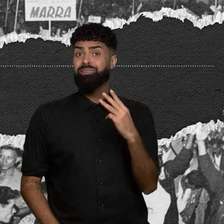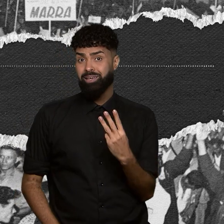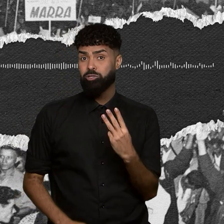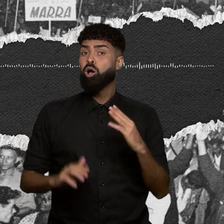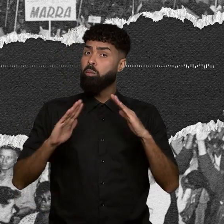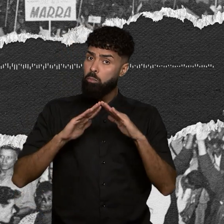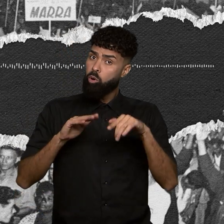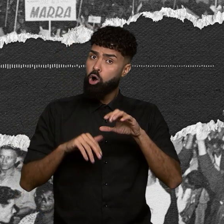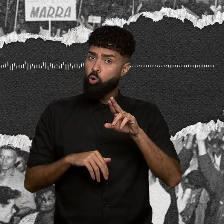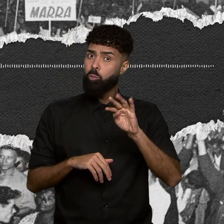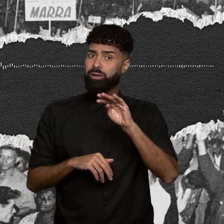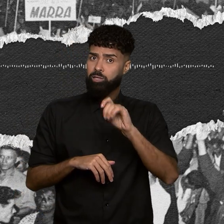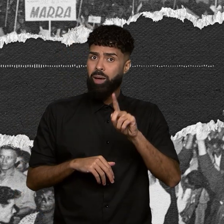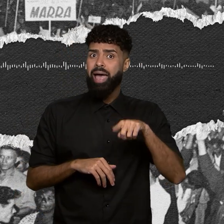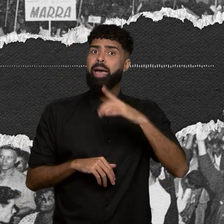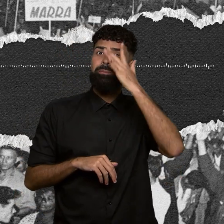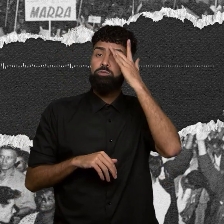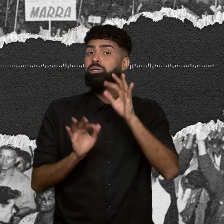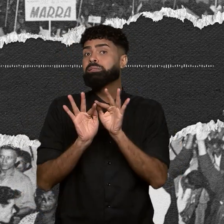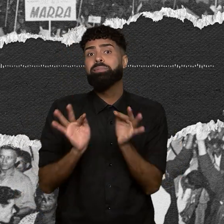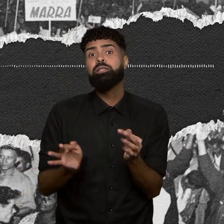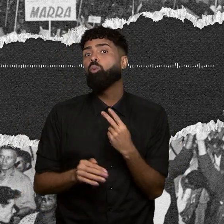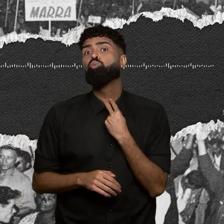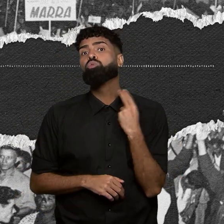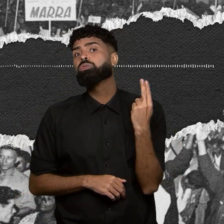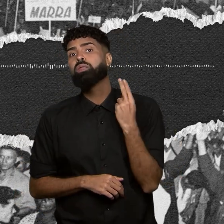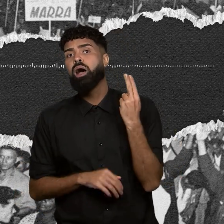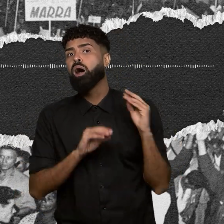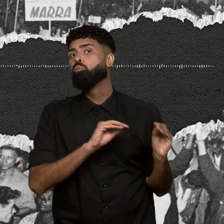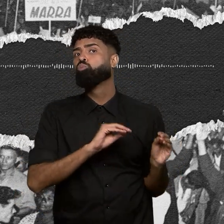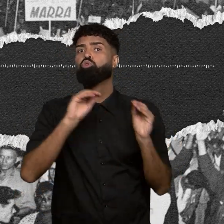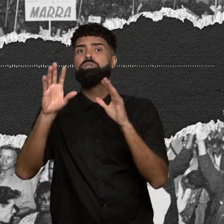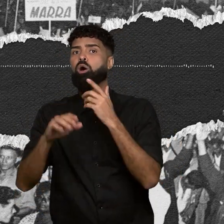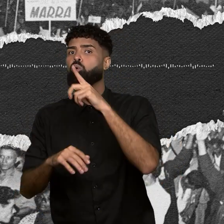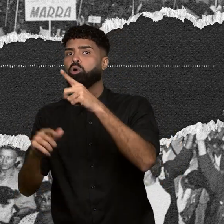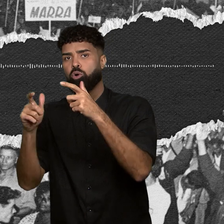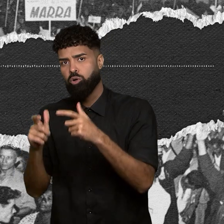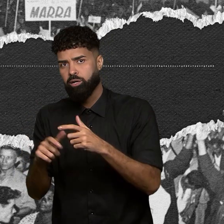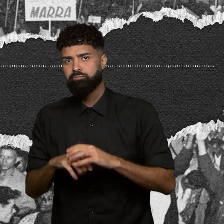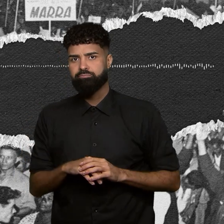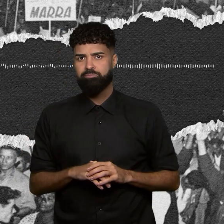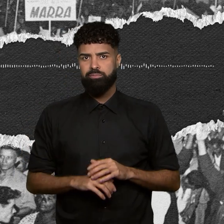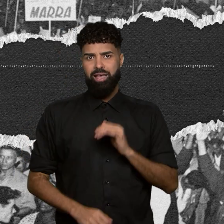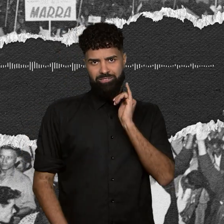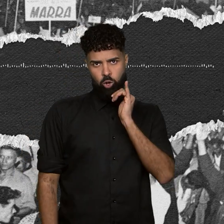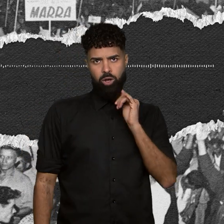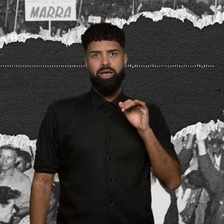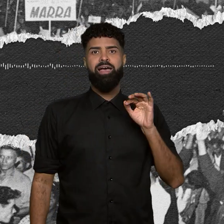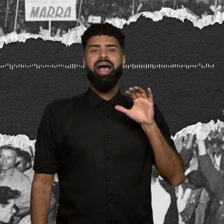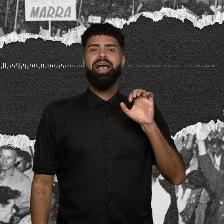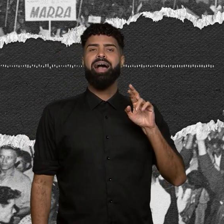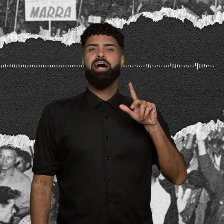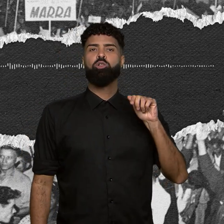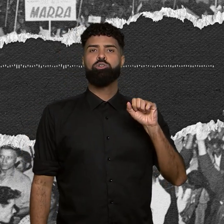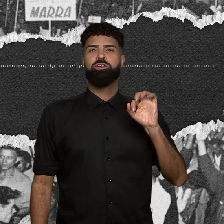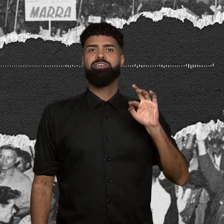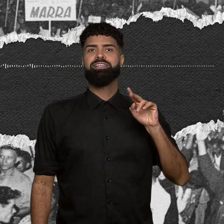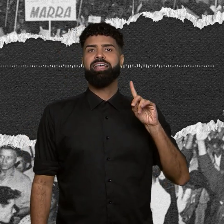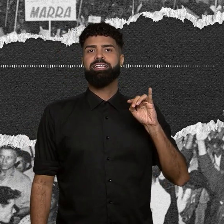são aqueles que simplesmente não têm condições de se mudar para outro lugar. Disse Carlos Frederico Soares de Campos,